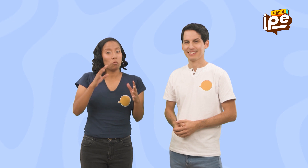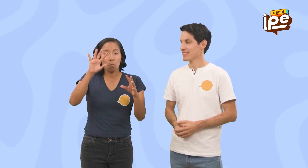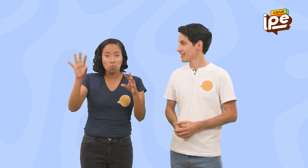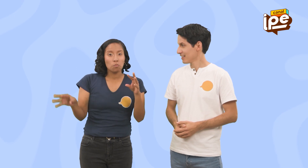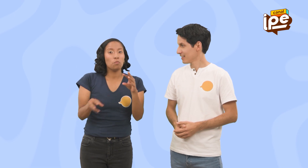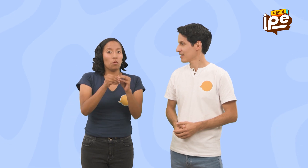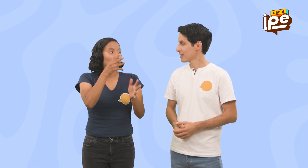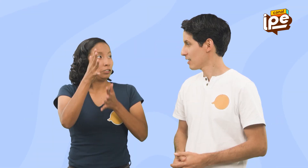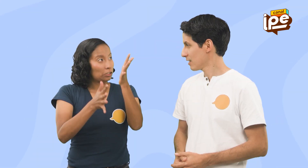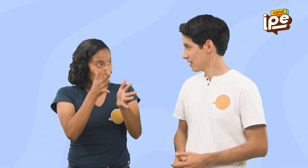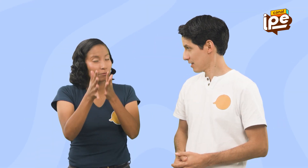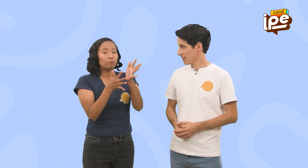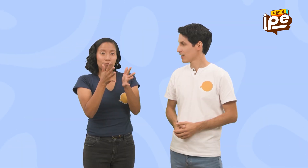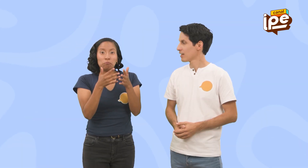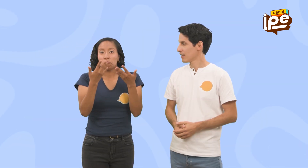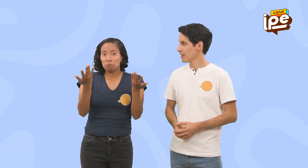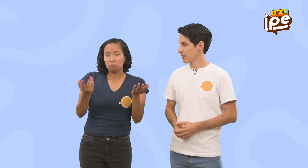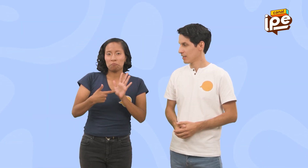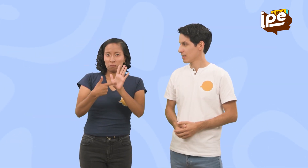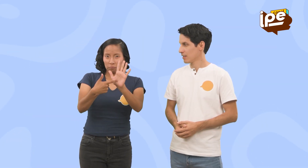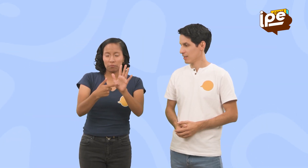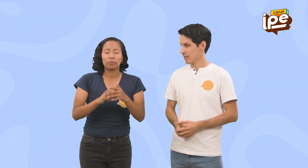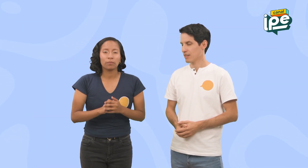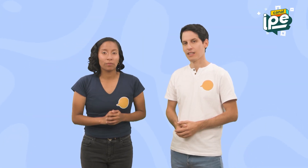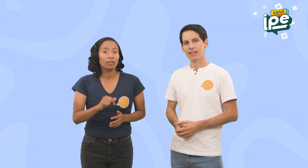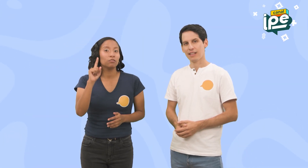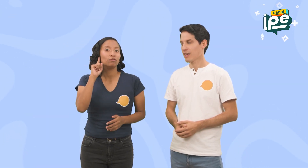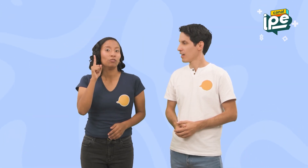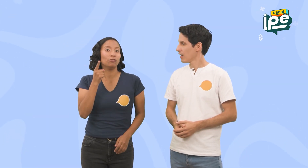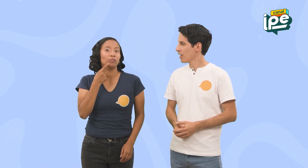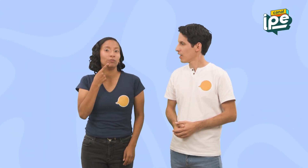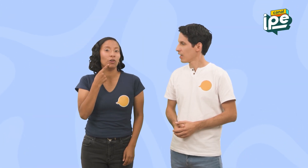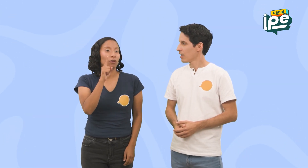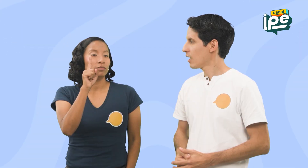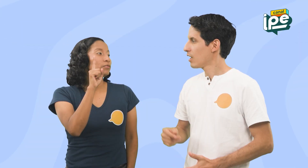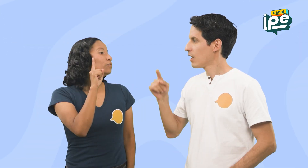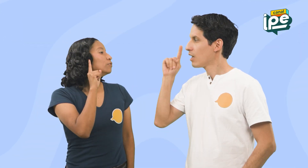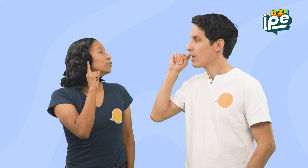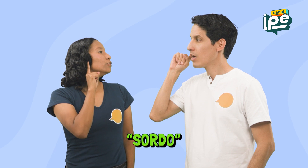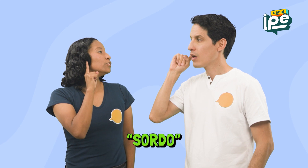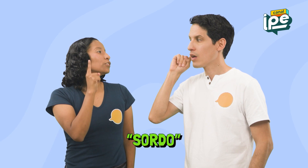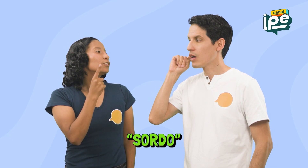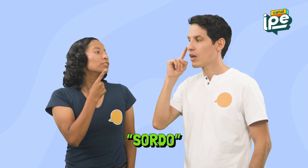Podemos añadir algo más Miren Esta es la seña para sordo Sordo